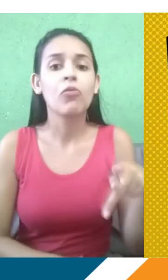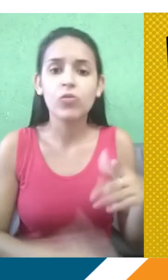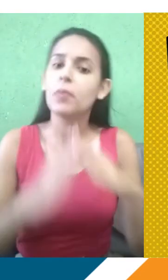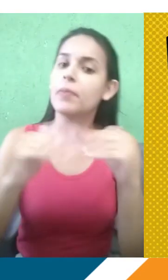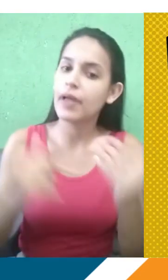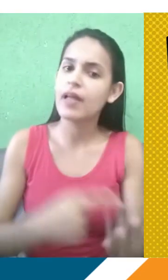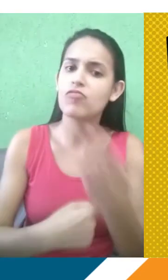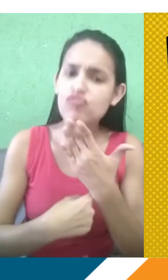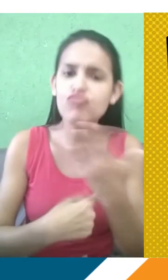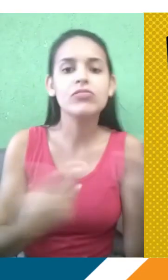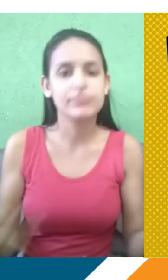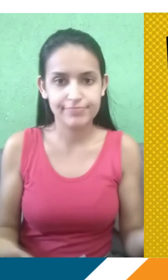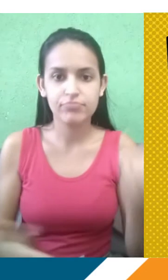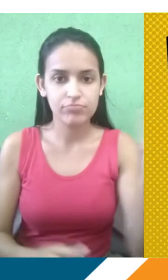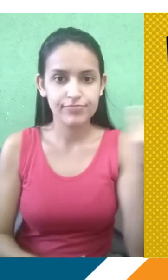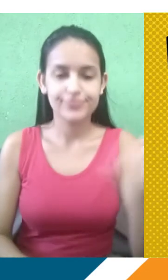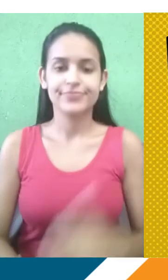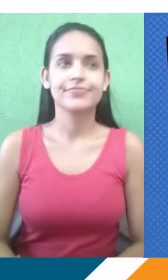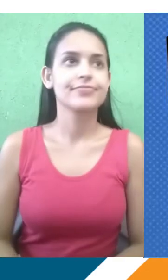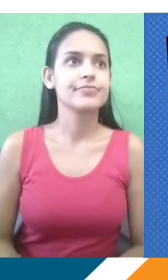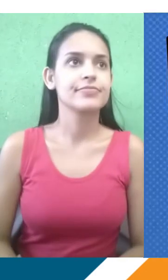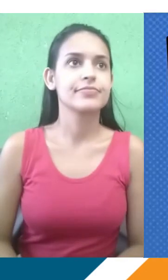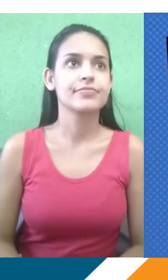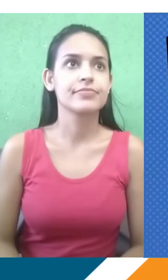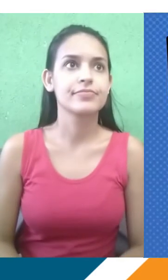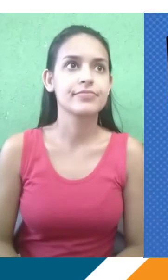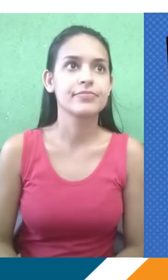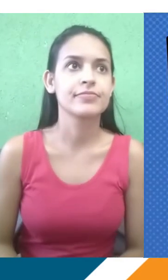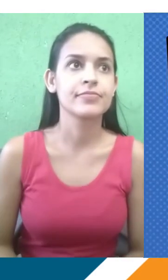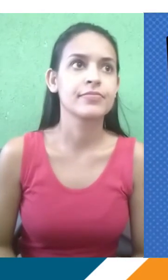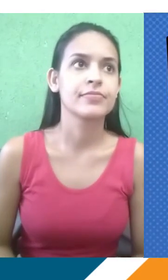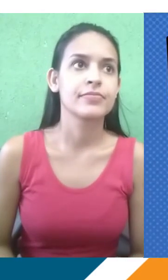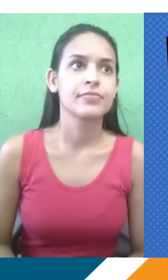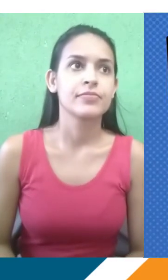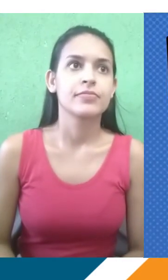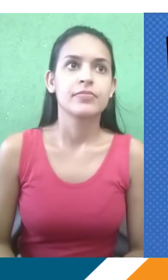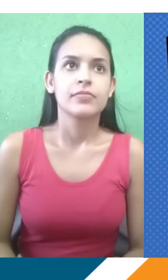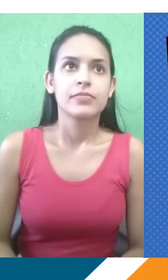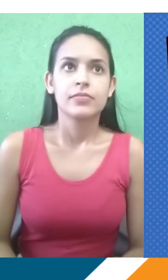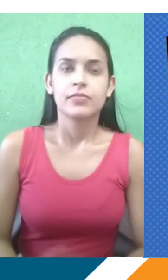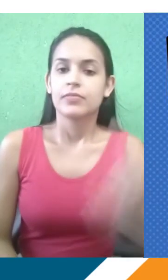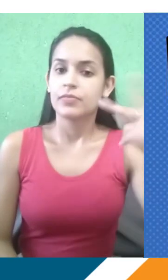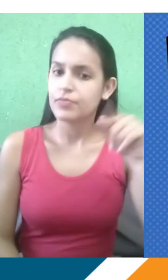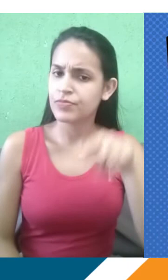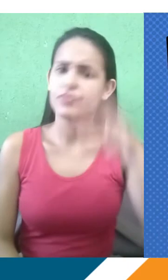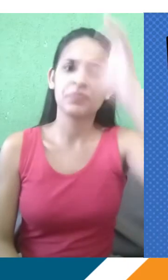peça ajuda, faça esse contato que é muito importante. Bom, para praticar e exercitar, que é extremamente importante para vocês aprenderem